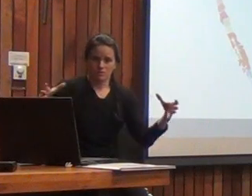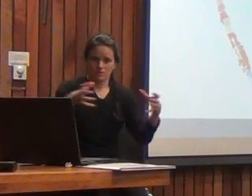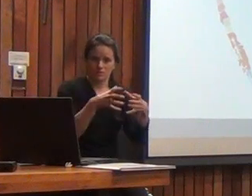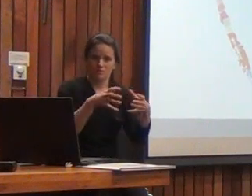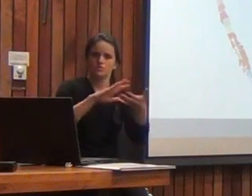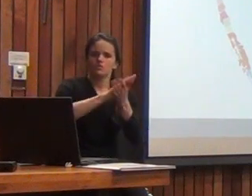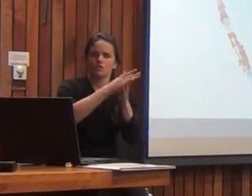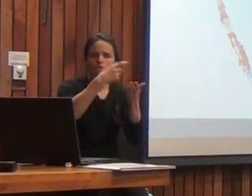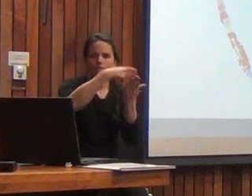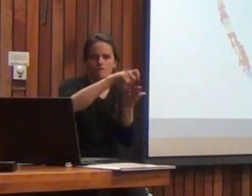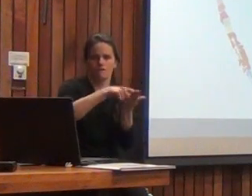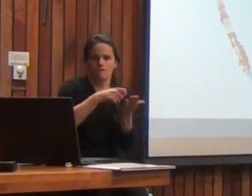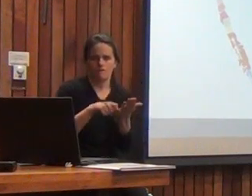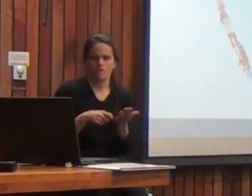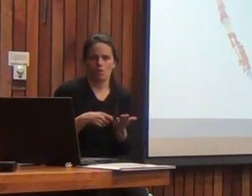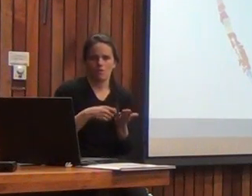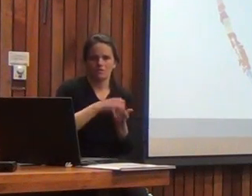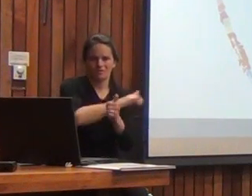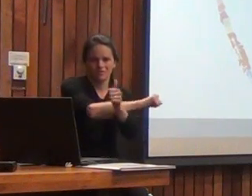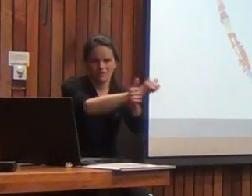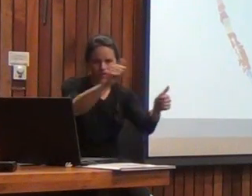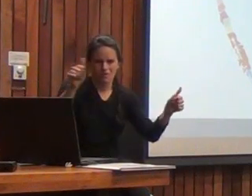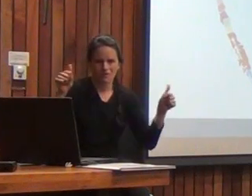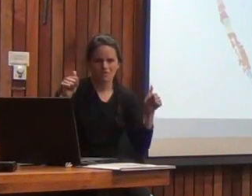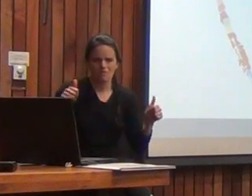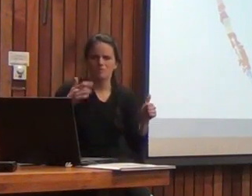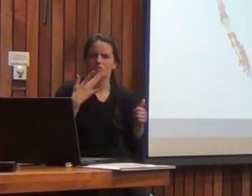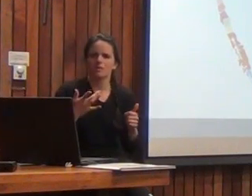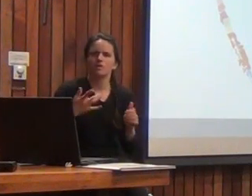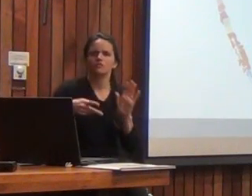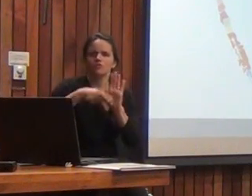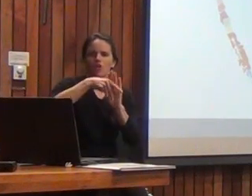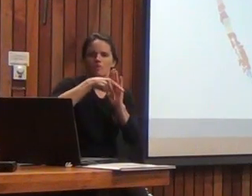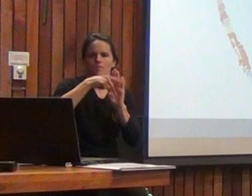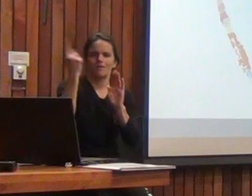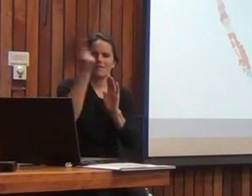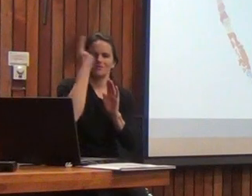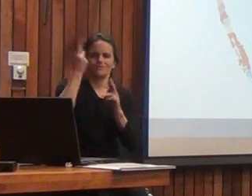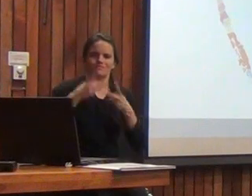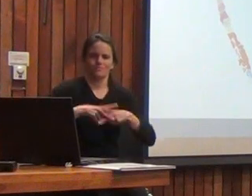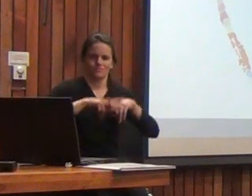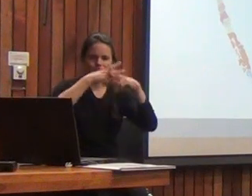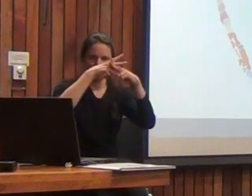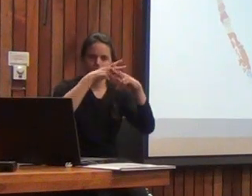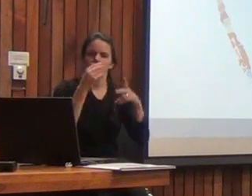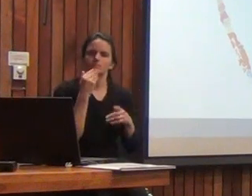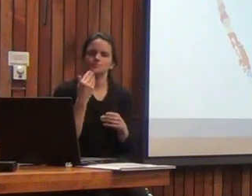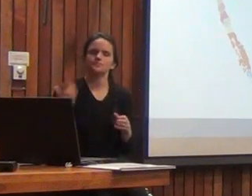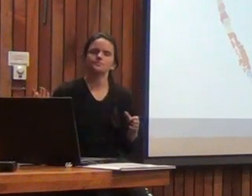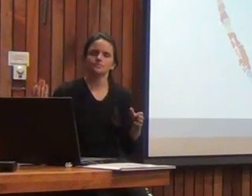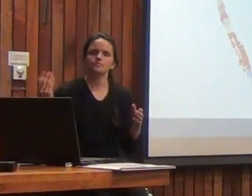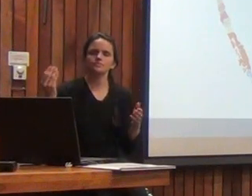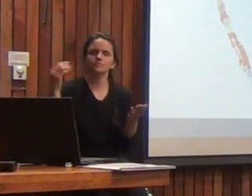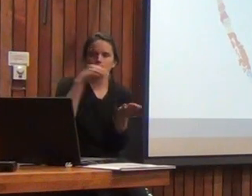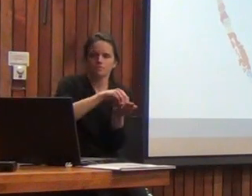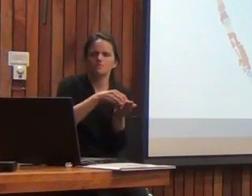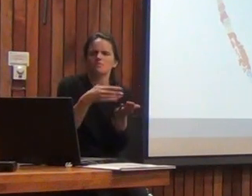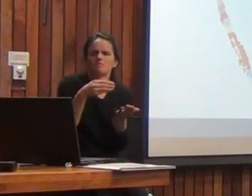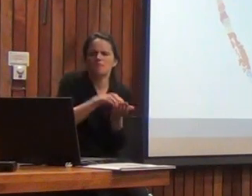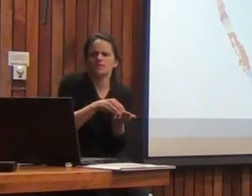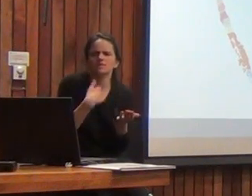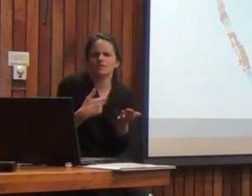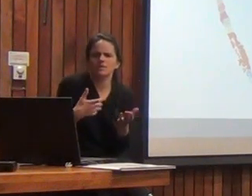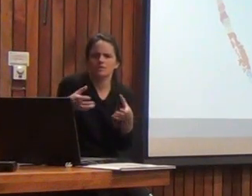batería completa con el objetivo de construir las normas nacionales y además incluimos unas muestras